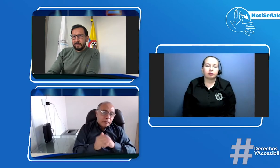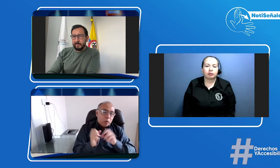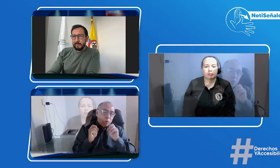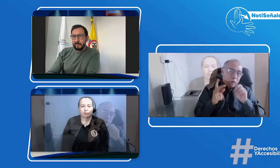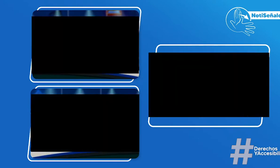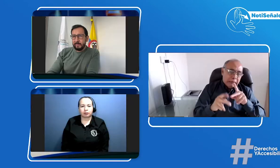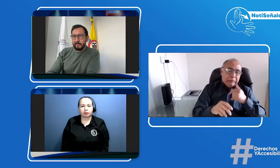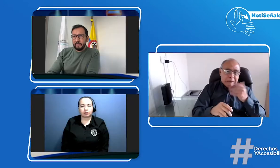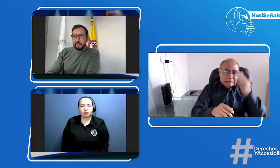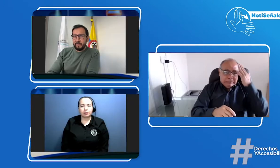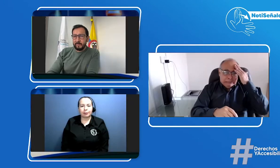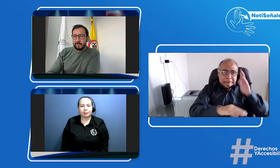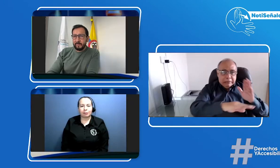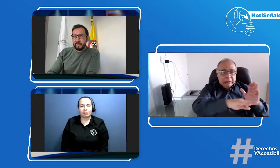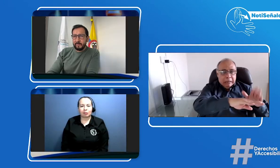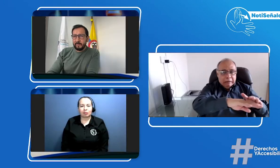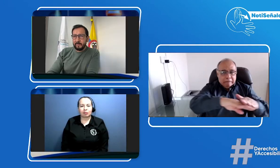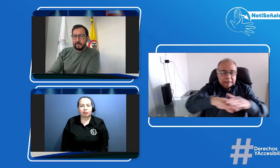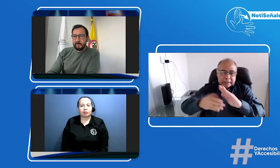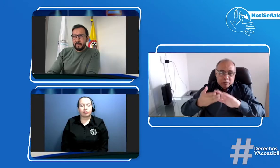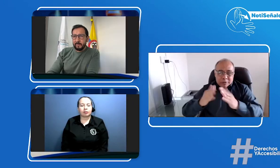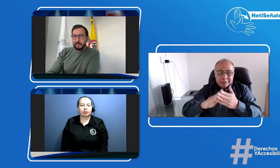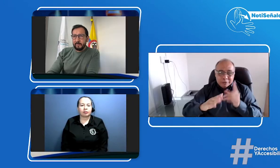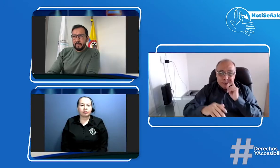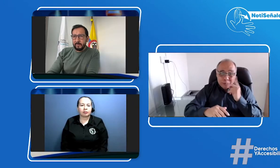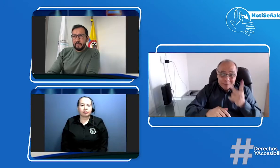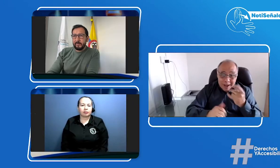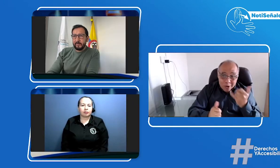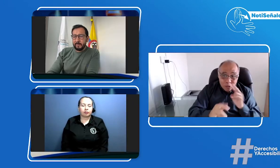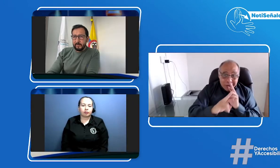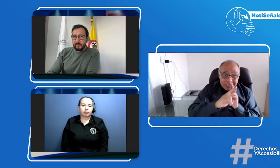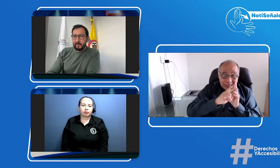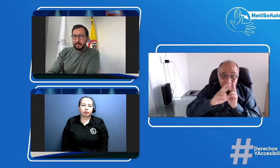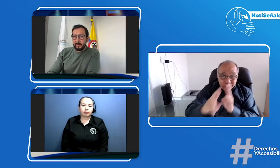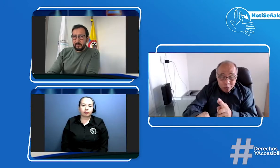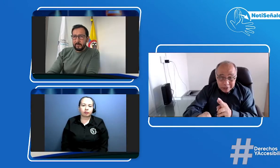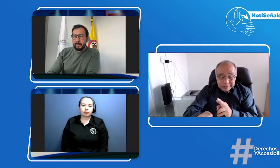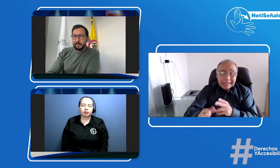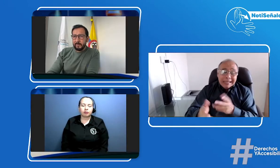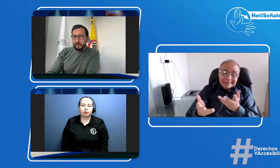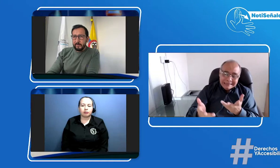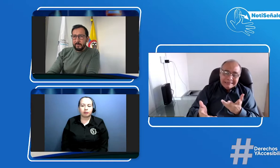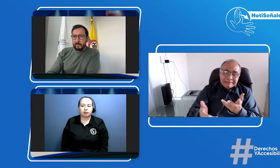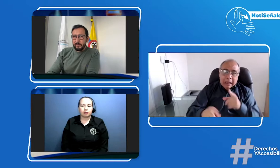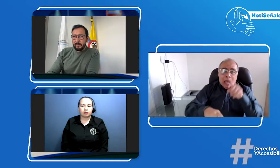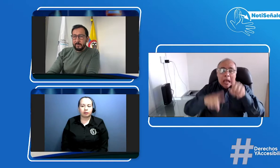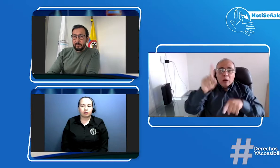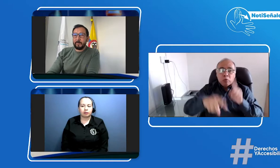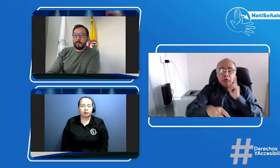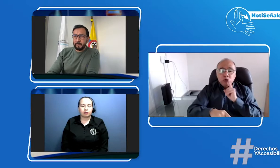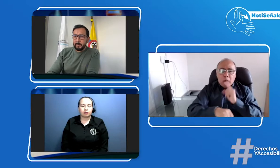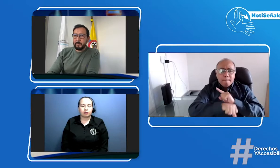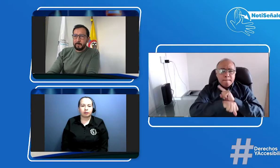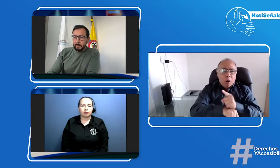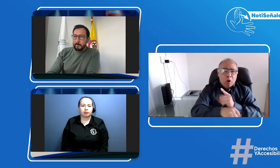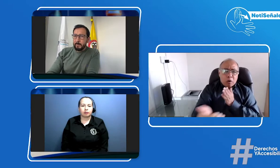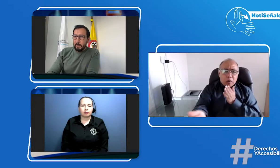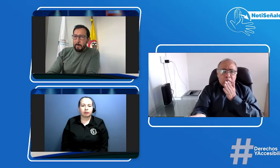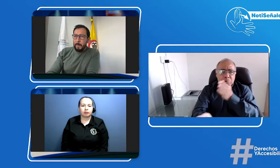vea ok que importante es que nosotros también le podamos avisar a la comunidad aquí ya está la respuesta porque